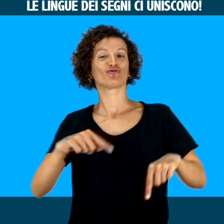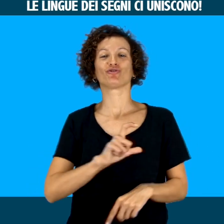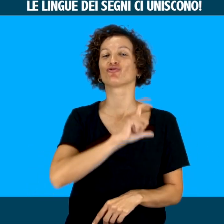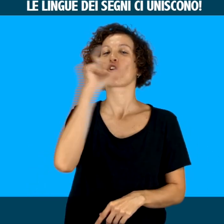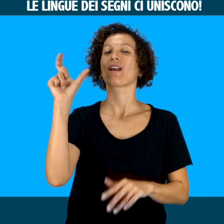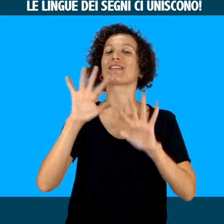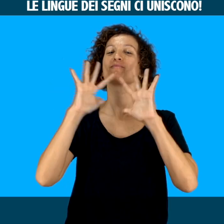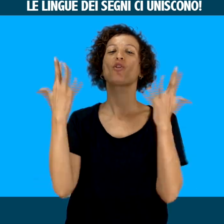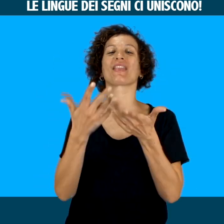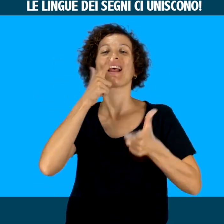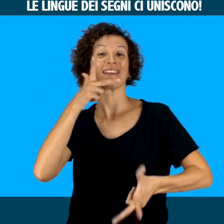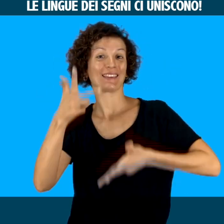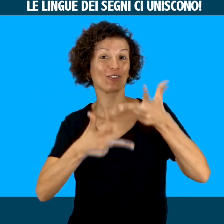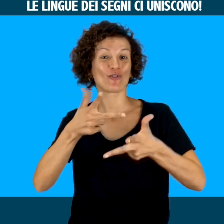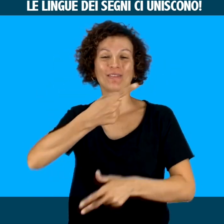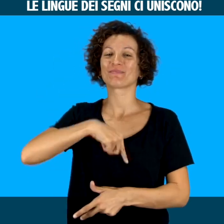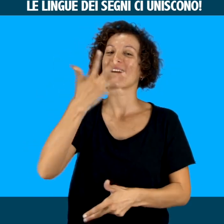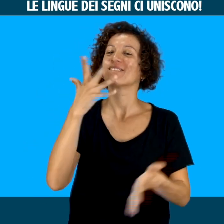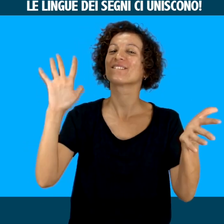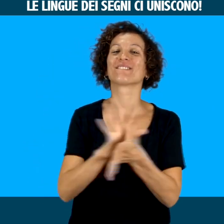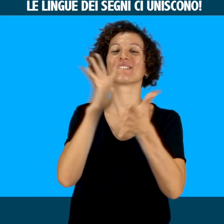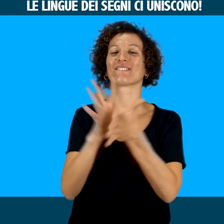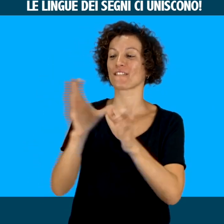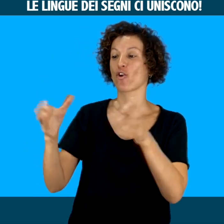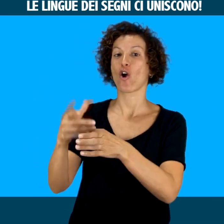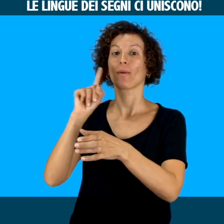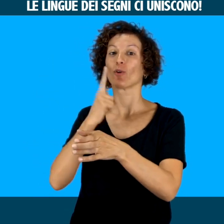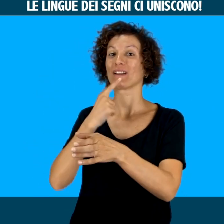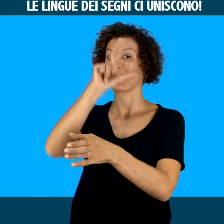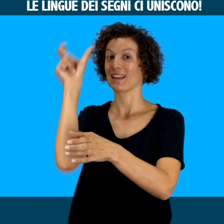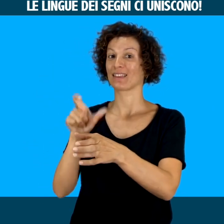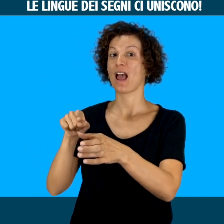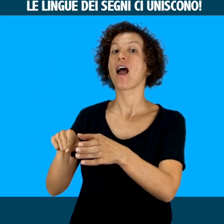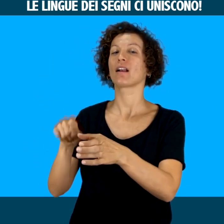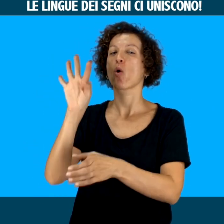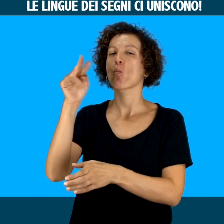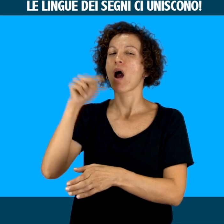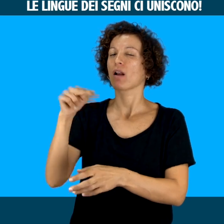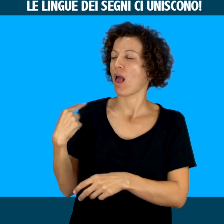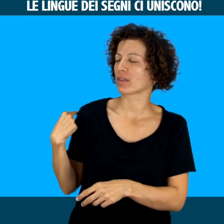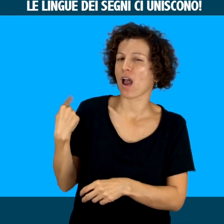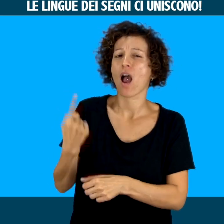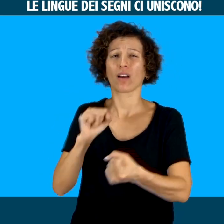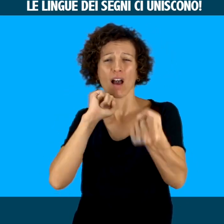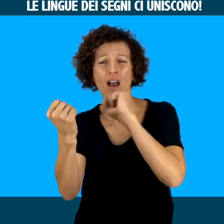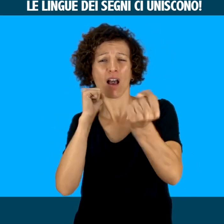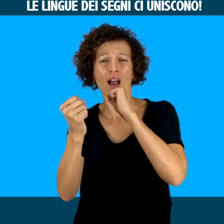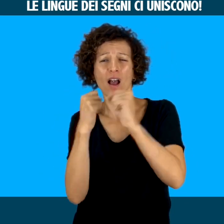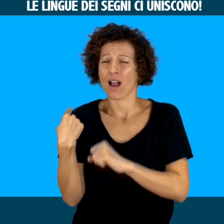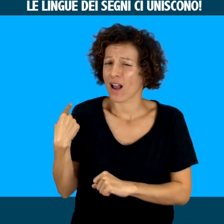In questa giornata internazionale delle lingue dei segni, celebriamo gli sforzi di tutta la comunità sorda italiana, che